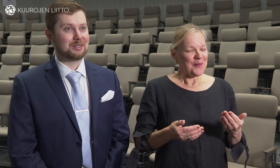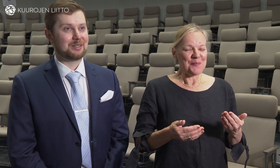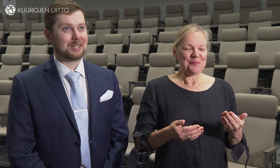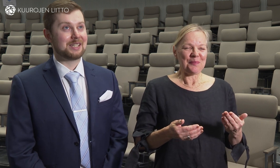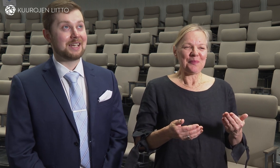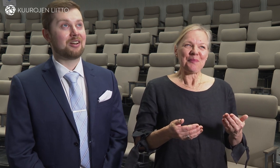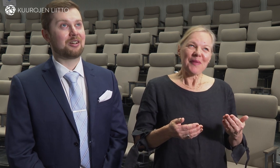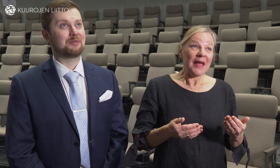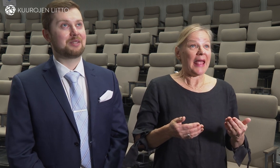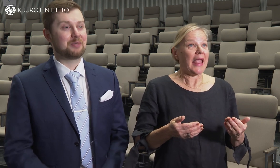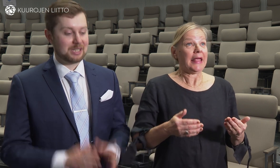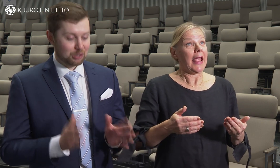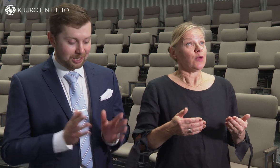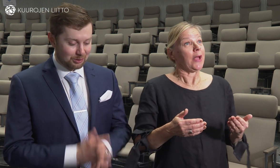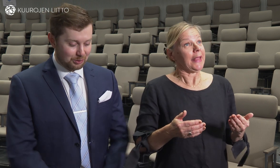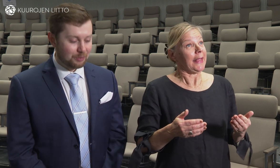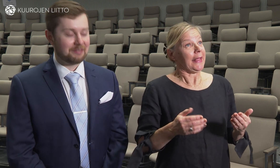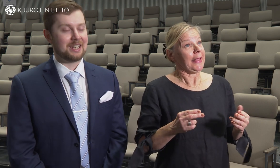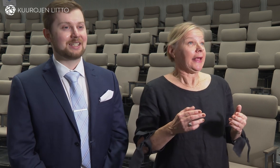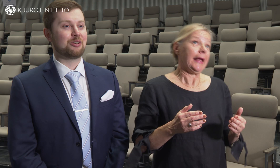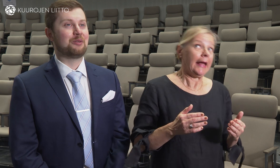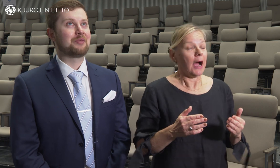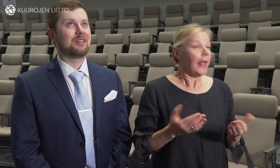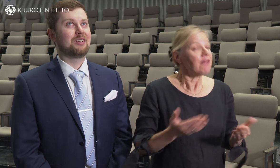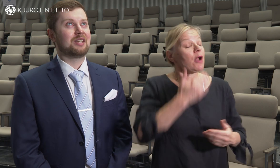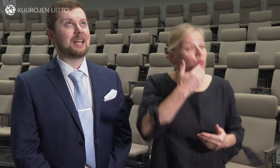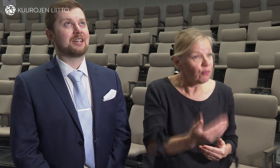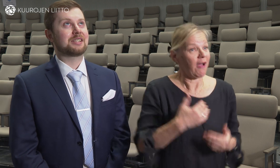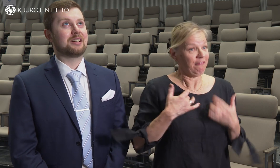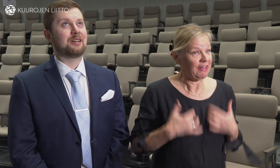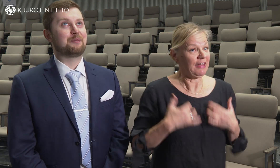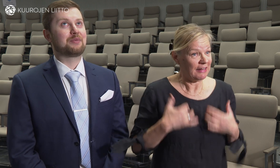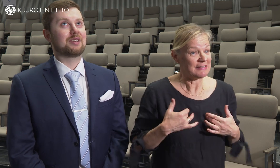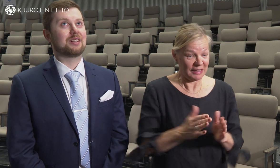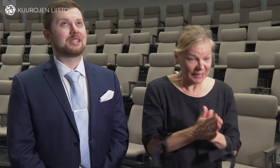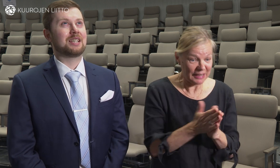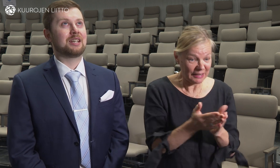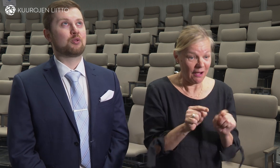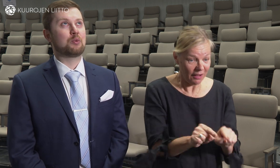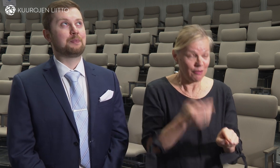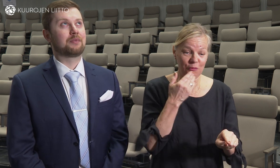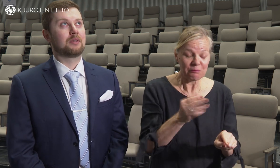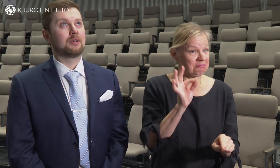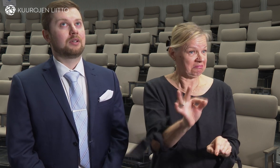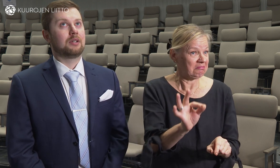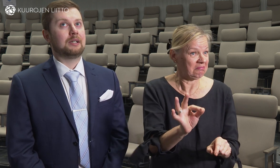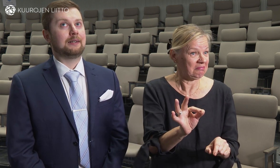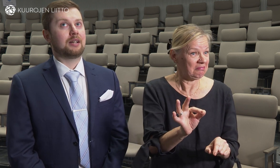tai siis ihan siis todella hyvä fiilis on kirjasta ja sitten niin kuin